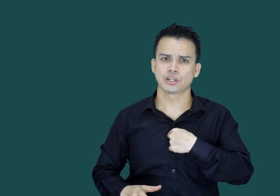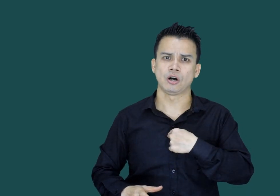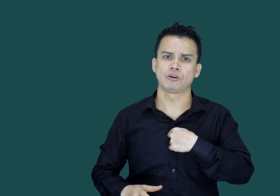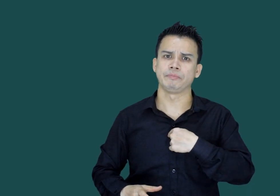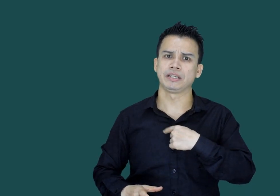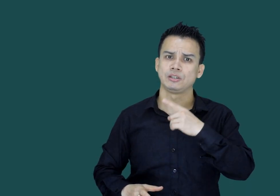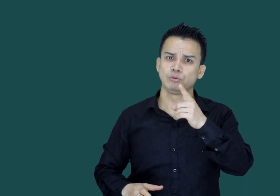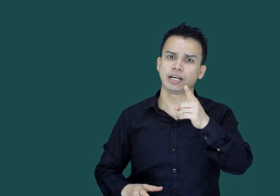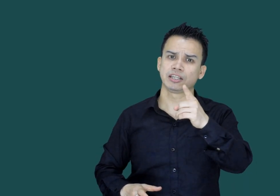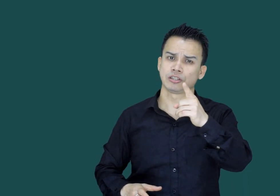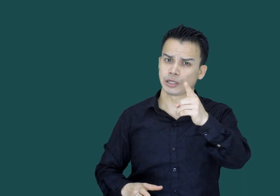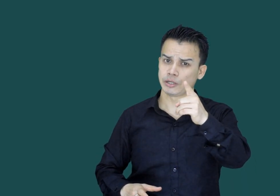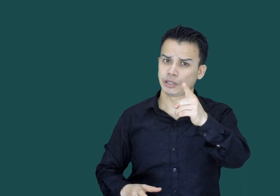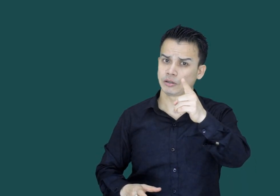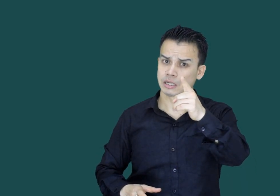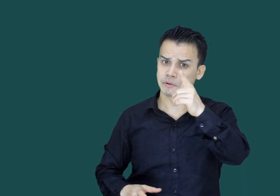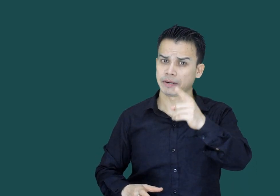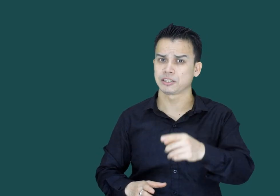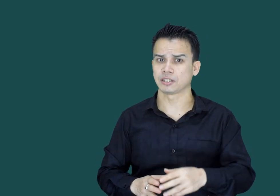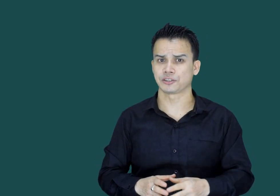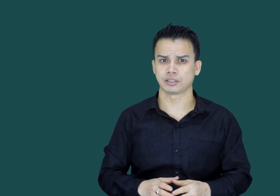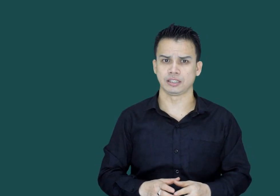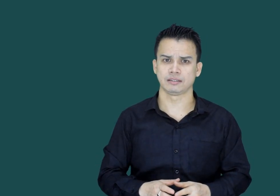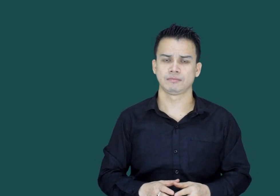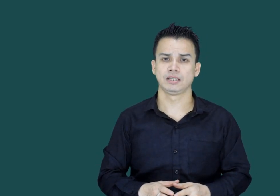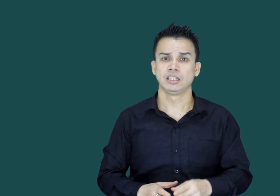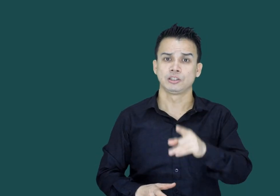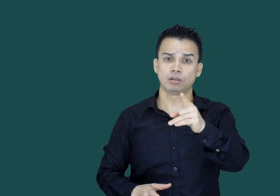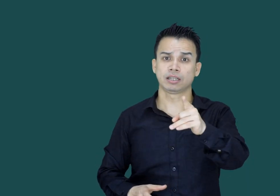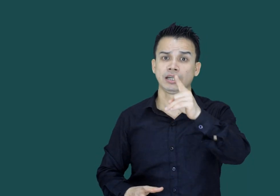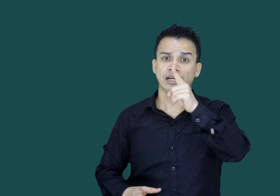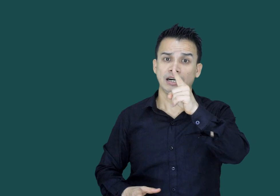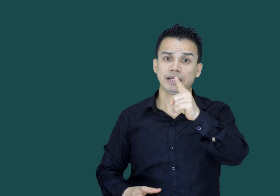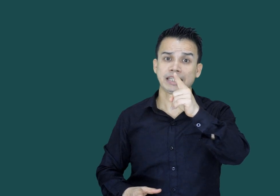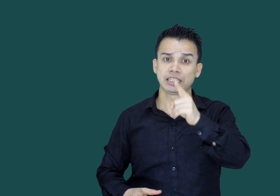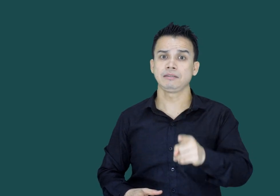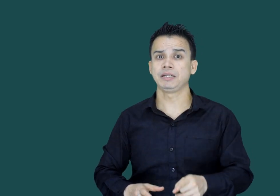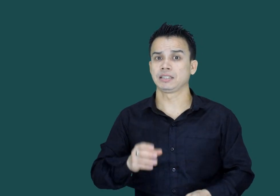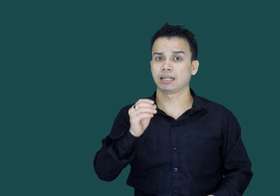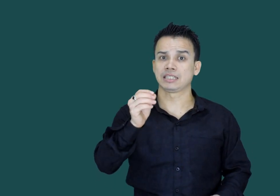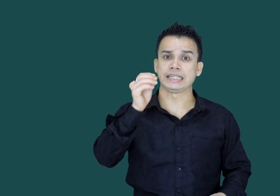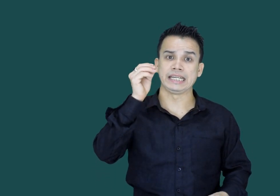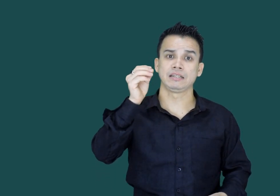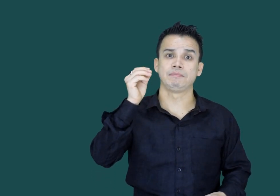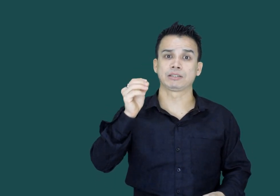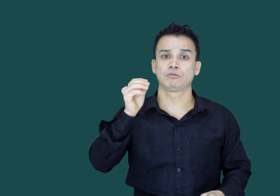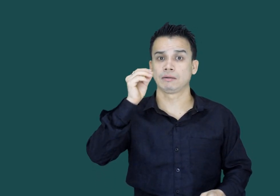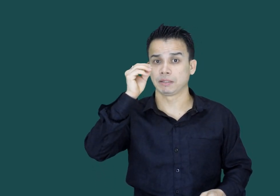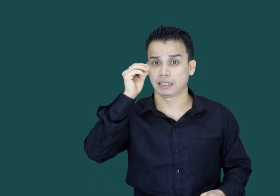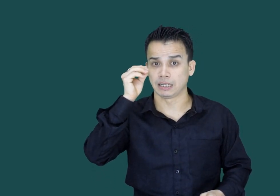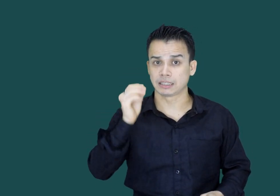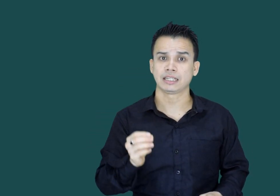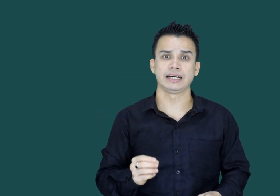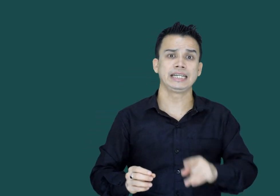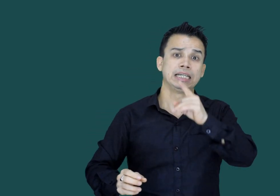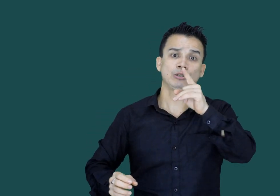اور میرے دنیا کی security کو compromise کر سکتی ہے تو اگر ہمیں کسی بھی طرح سے ایسی باتوں کا پتا لگتا ہے تو